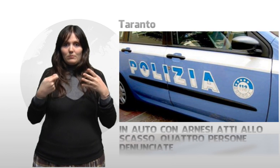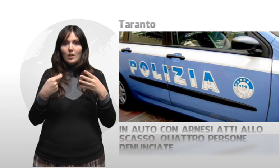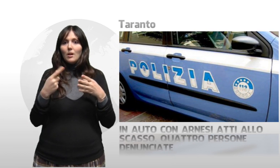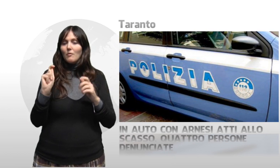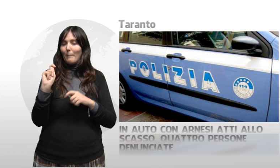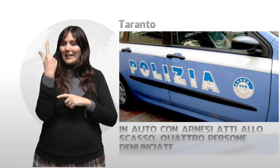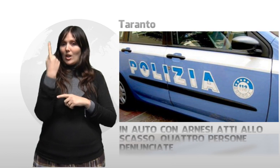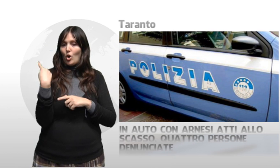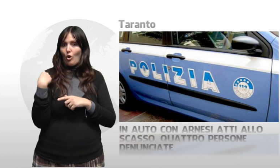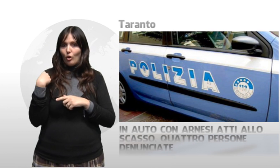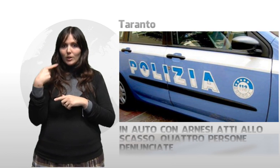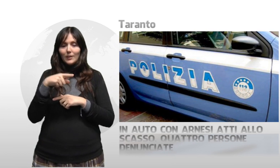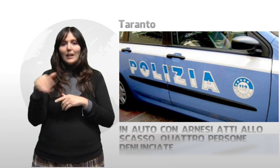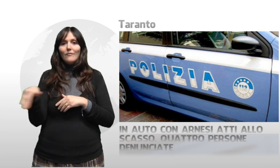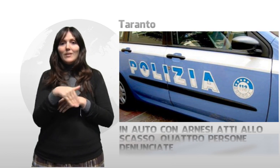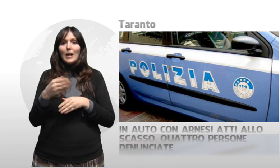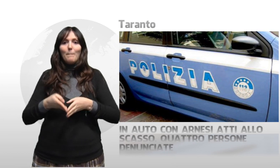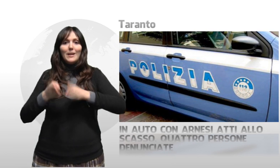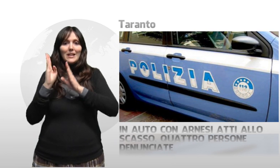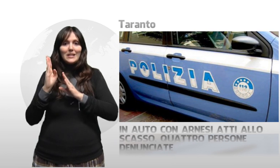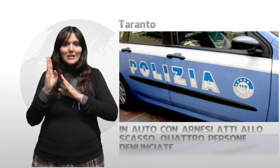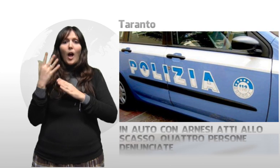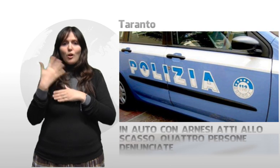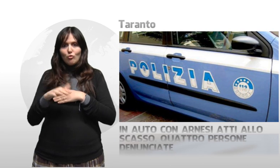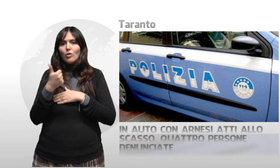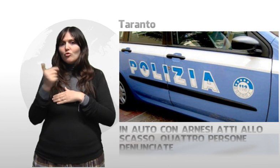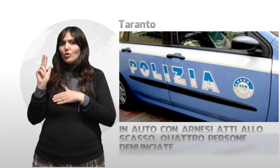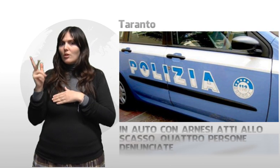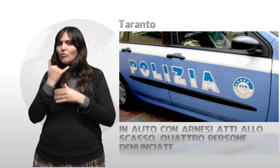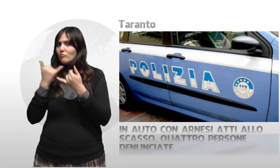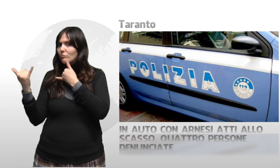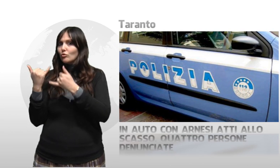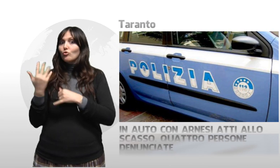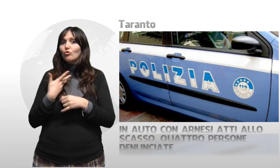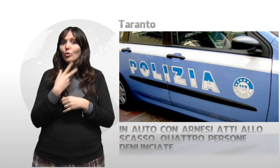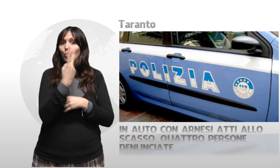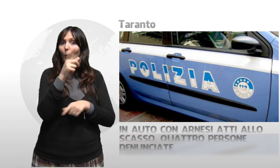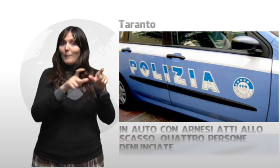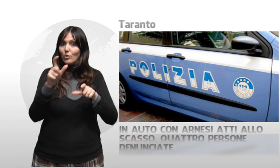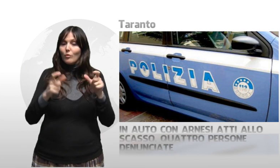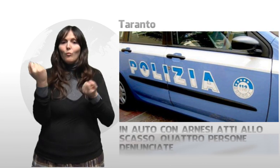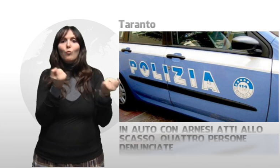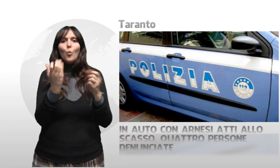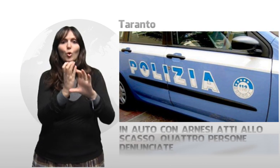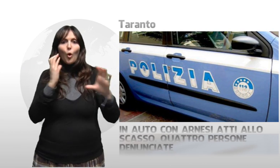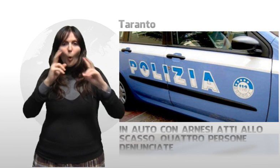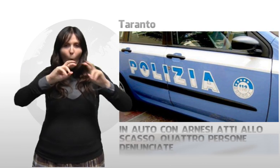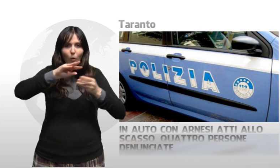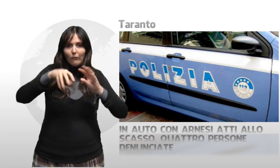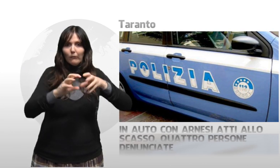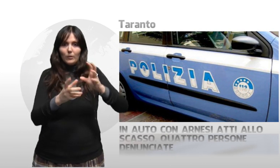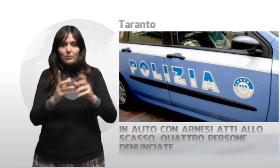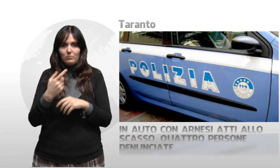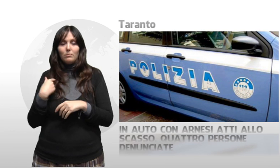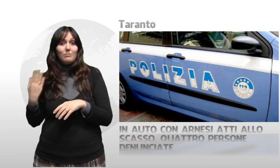mezzanotte in via Pisa erano stati segnalati al 113 due individui che frugavano in un furgone. Sul posto i poliziotti hanno